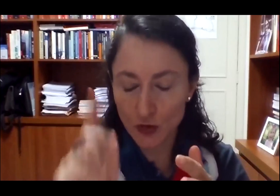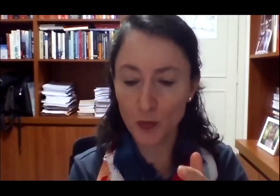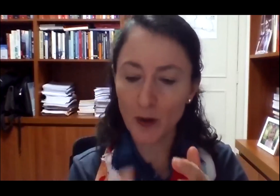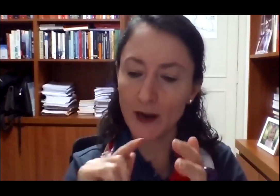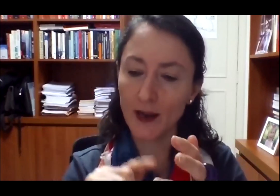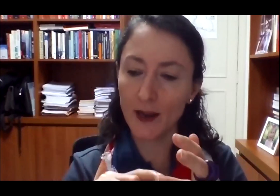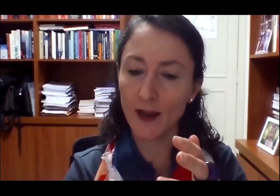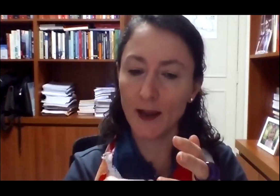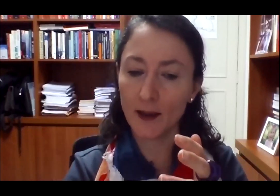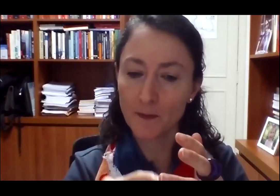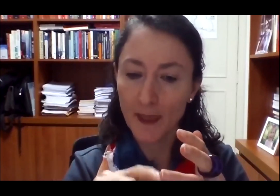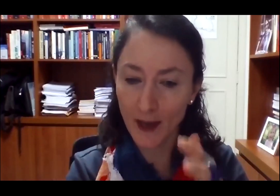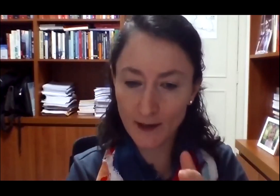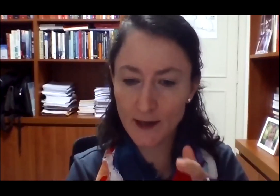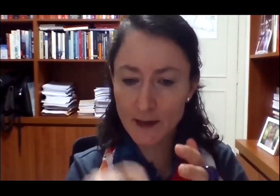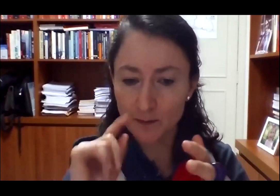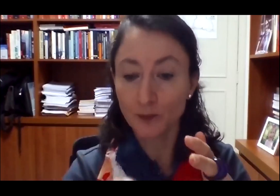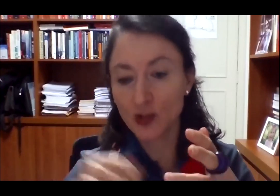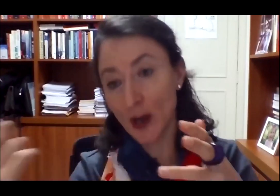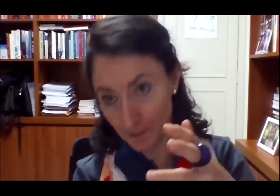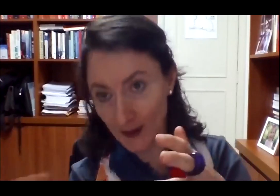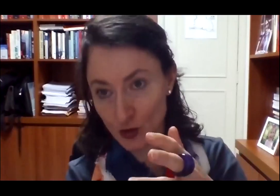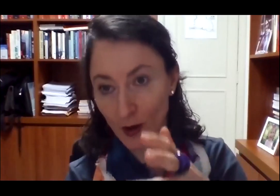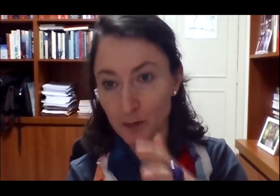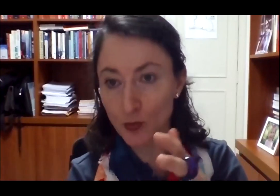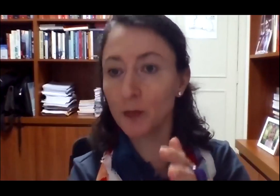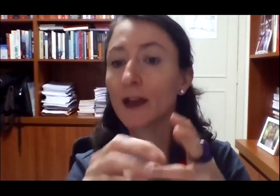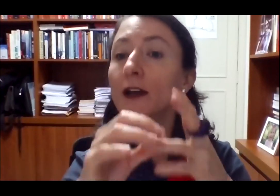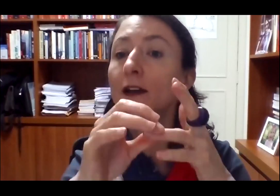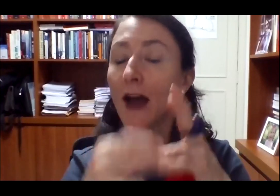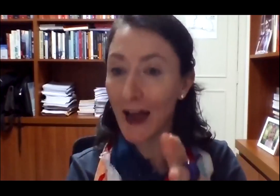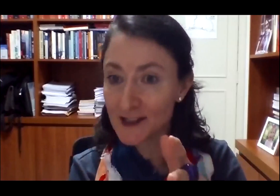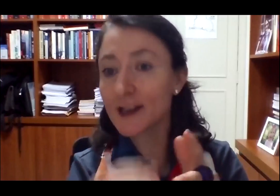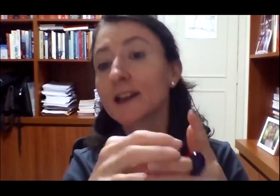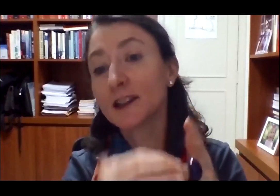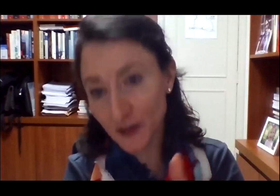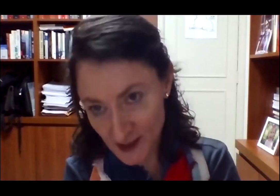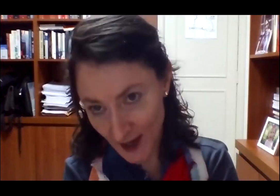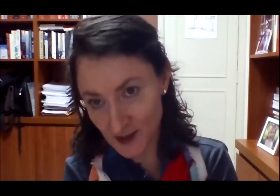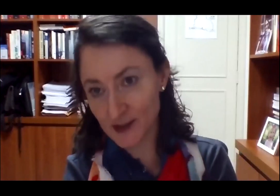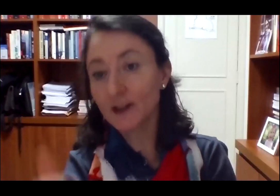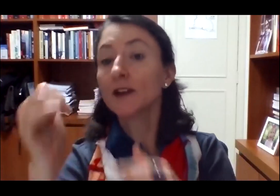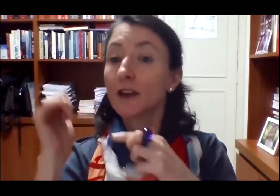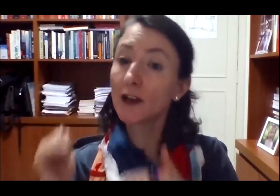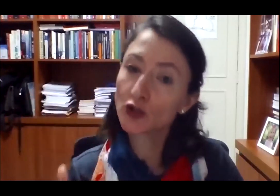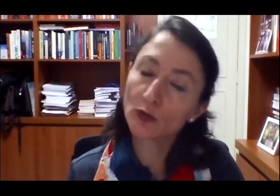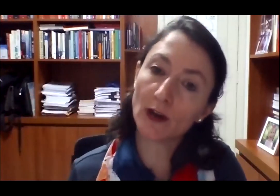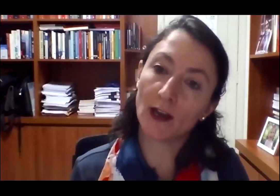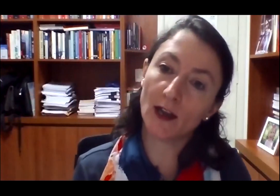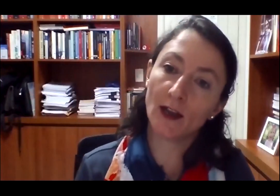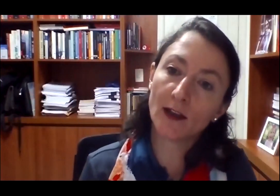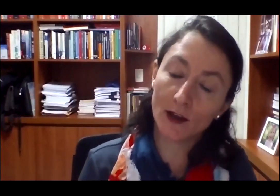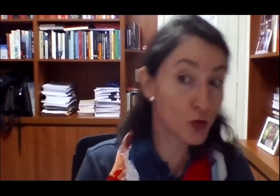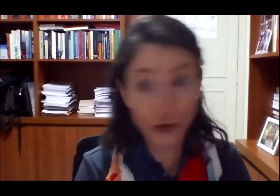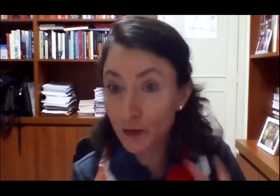ninto, desculpa. É renda, que já pega escola pública, raça e deficiência. Isso,